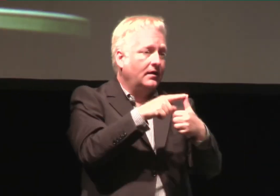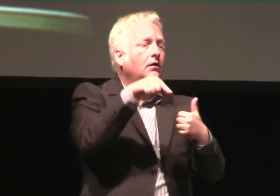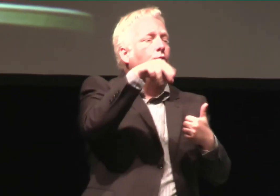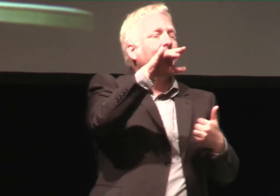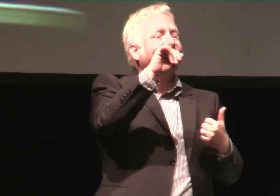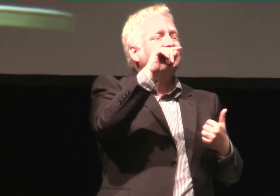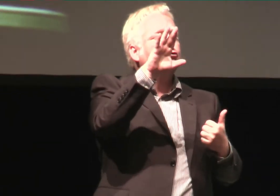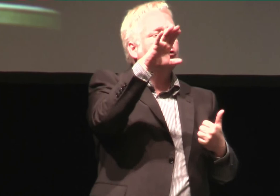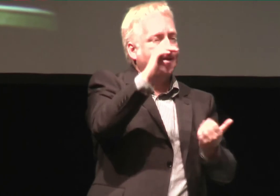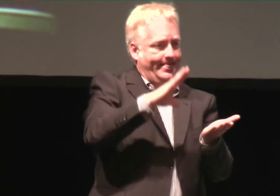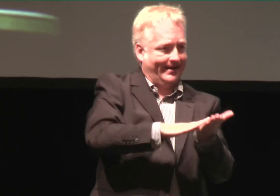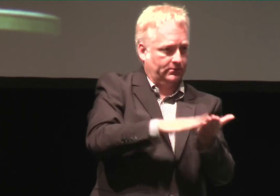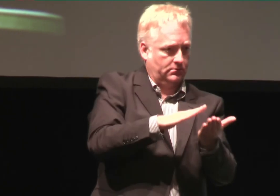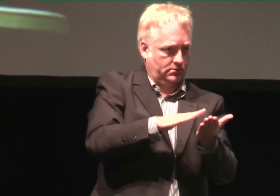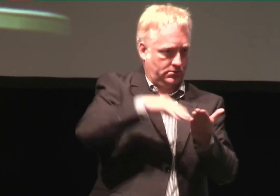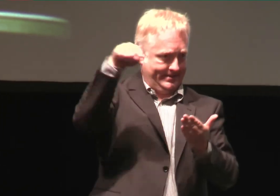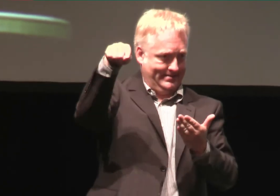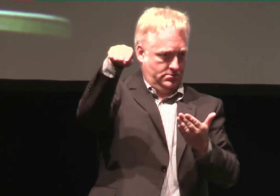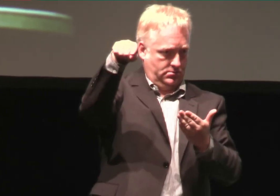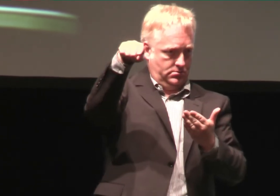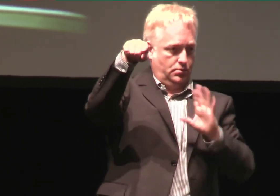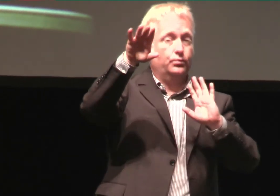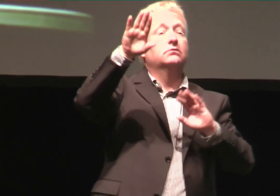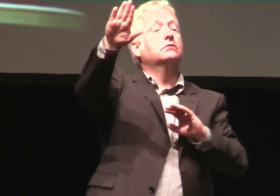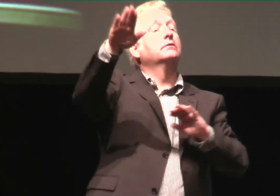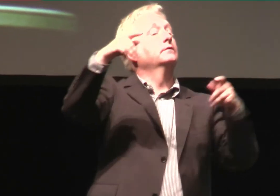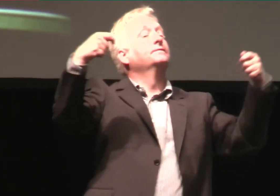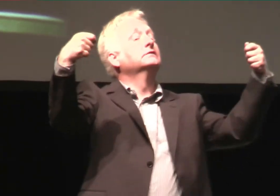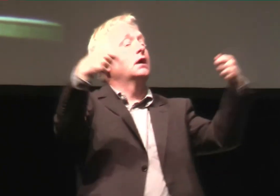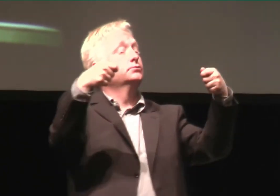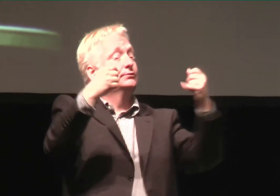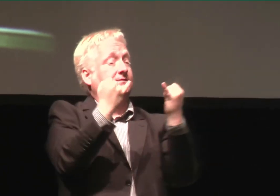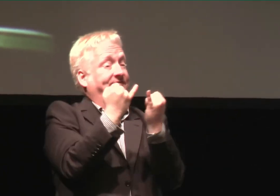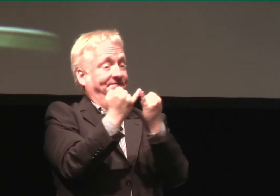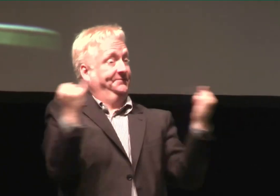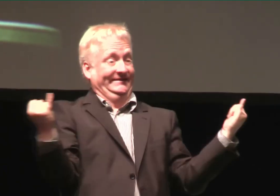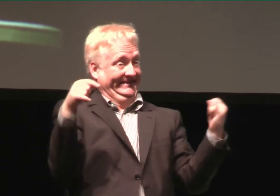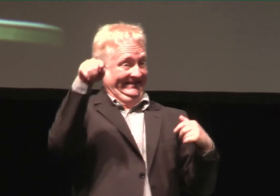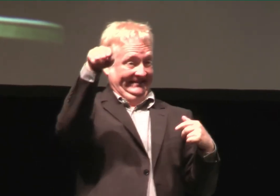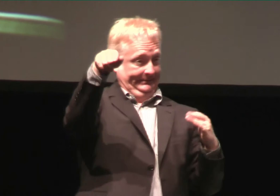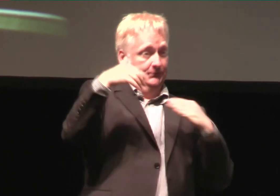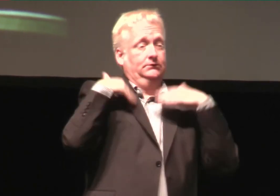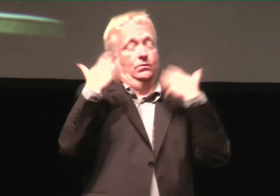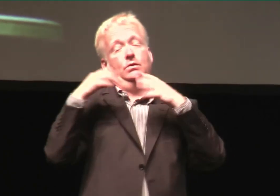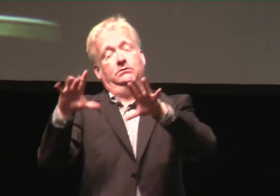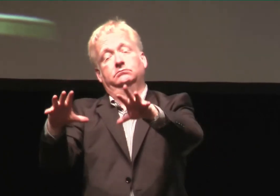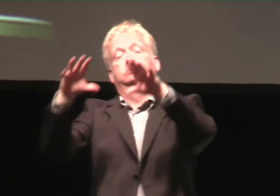Zwei kleine Beispiele habe ich gesagt. Quietschehände hatte ich hier als Folie gezeigt. Quietschehände,